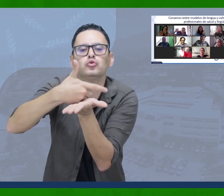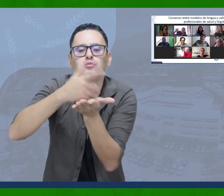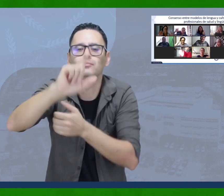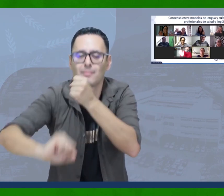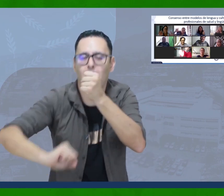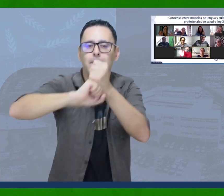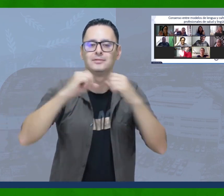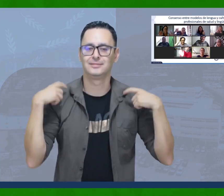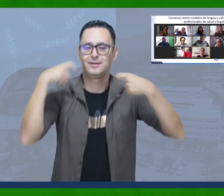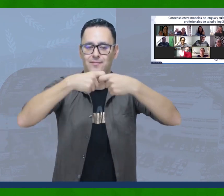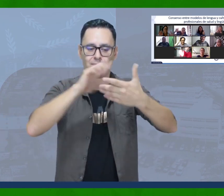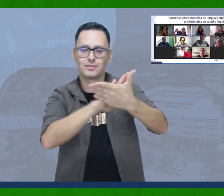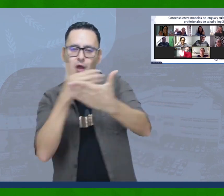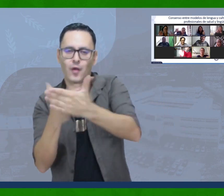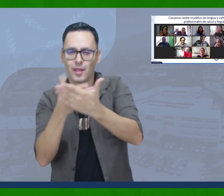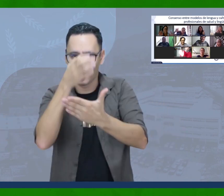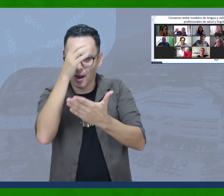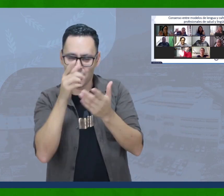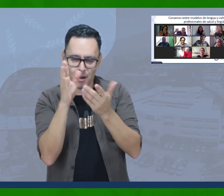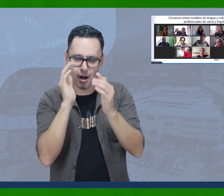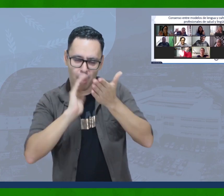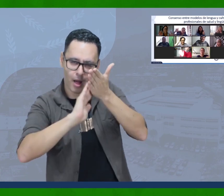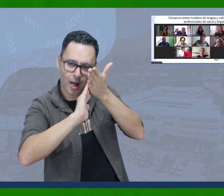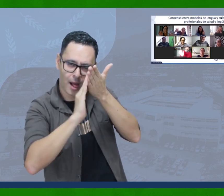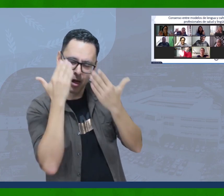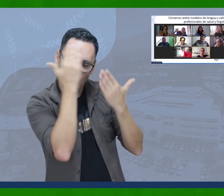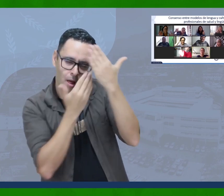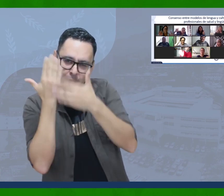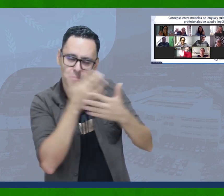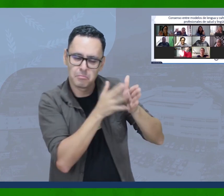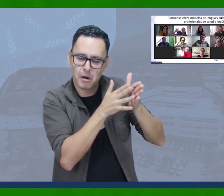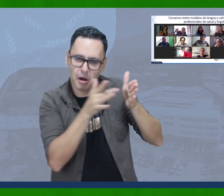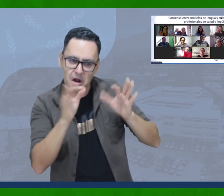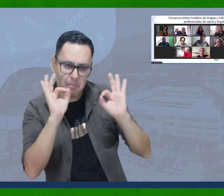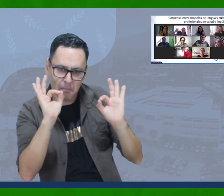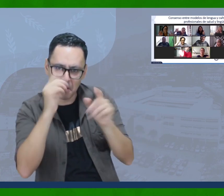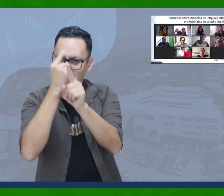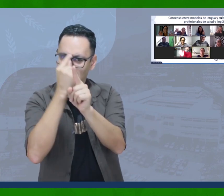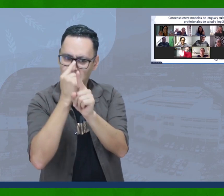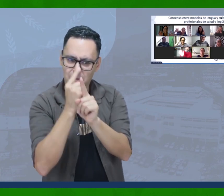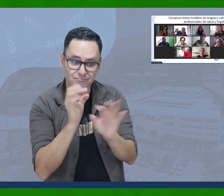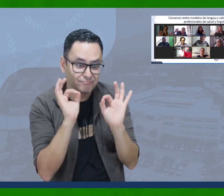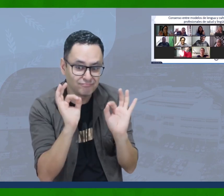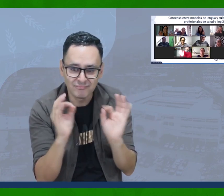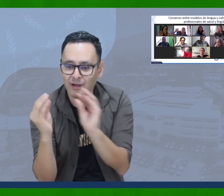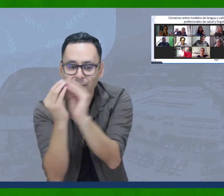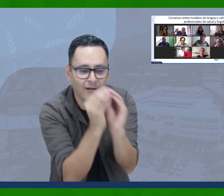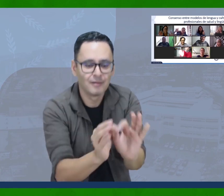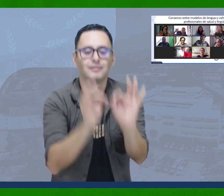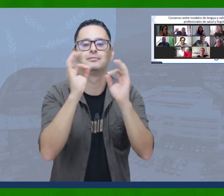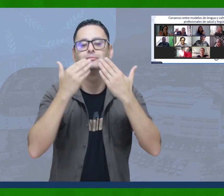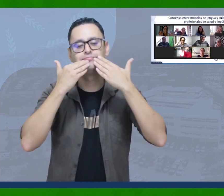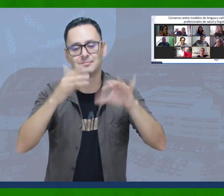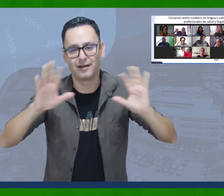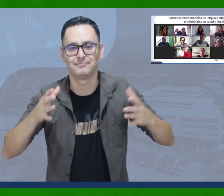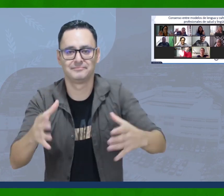para apoyar el proceso de consenso y validación de la traducción del español a la lengua de señas.